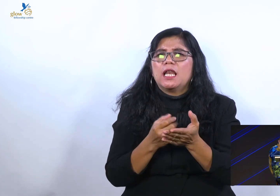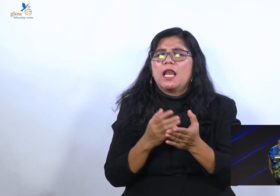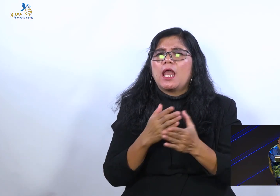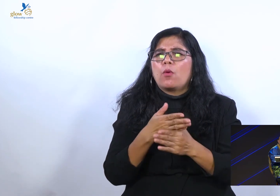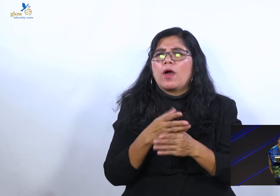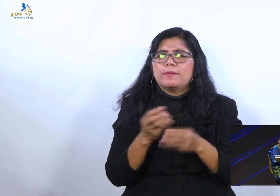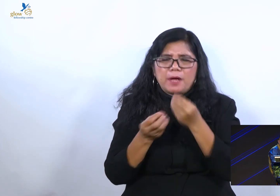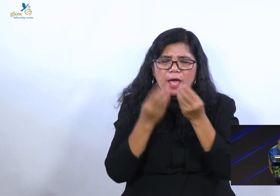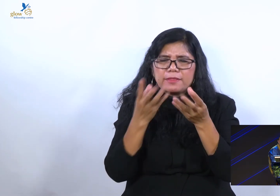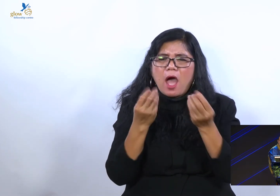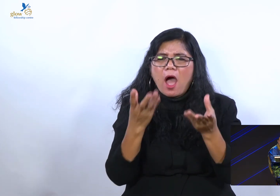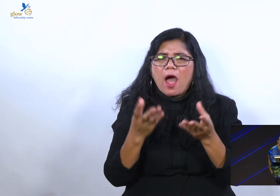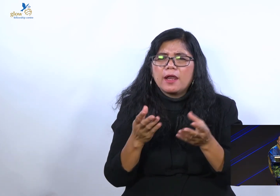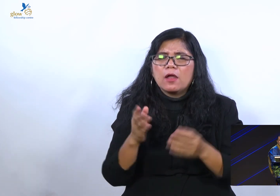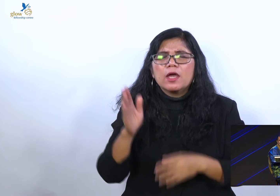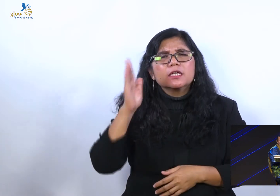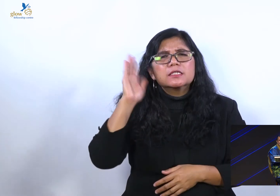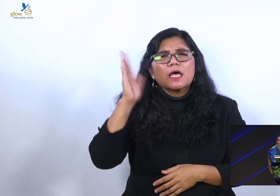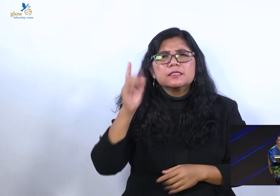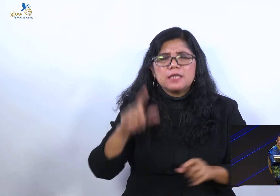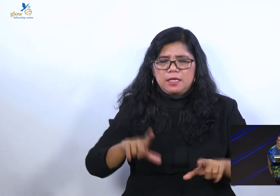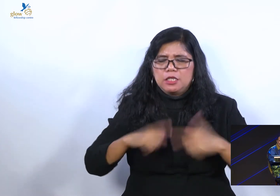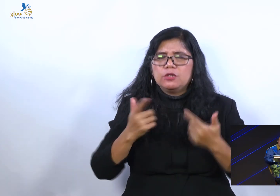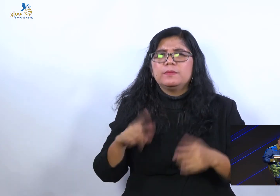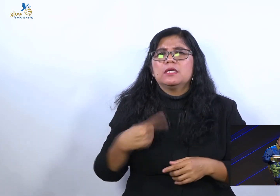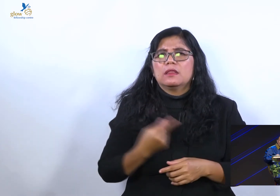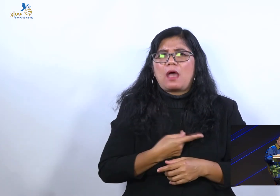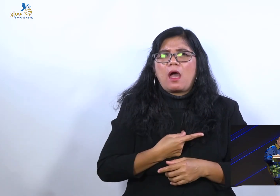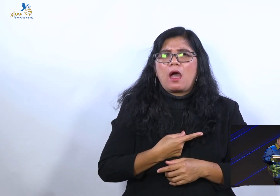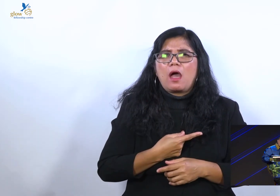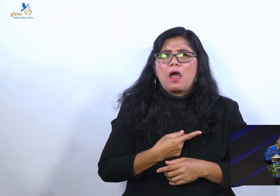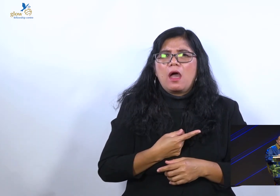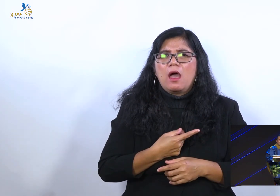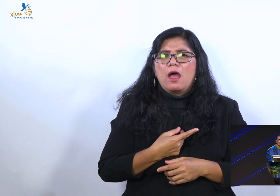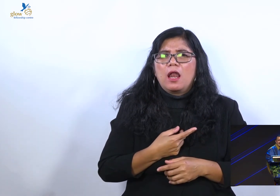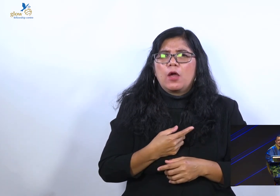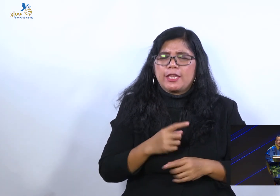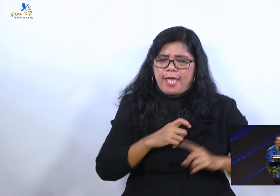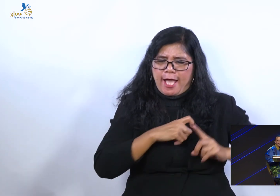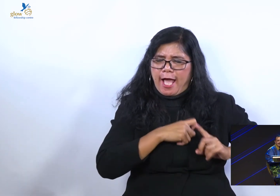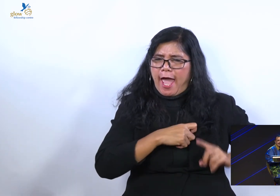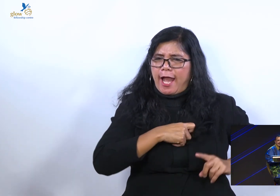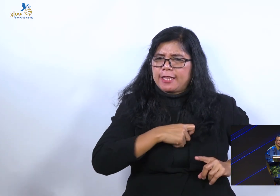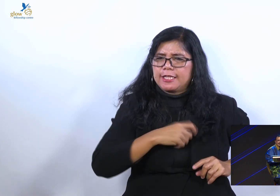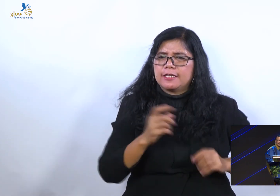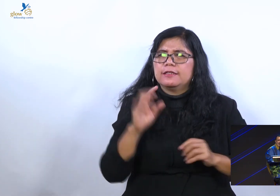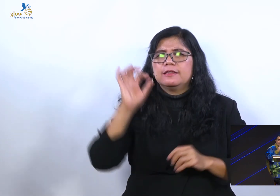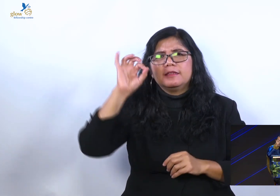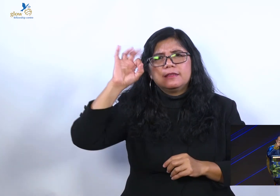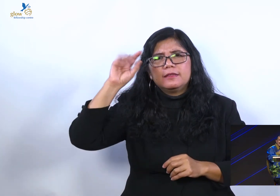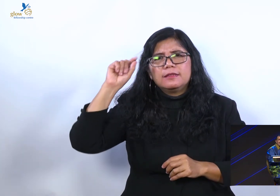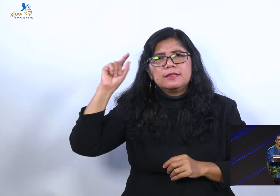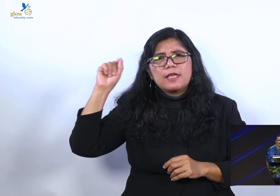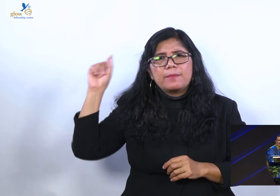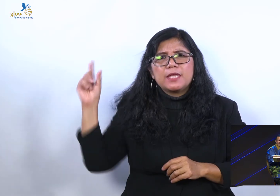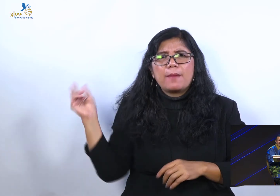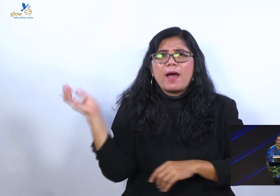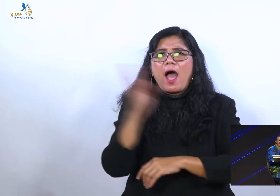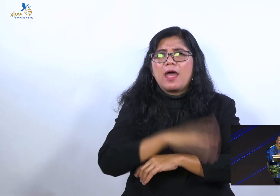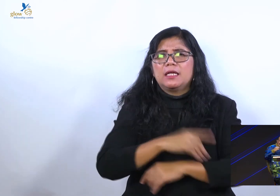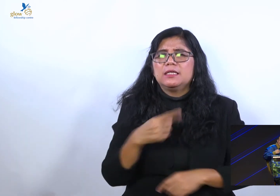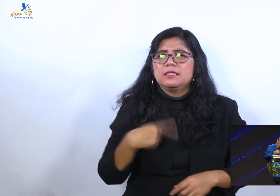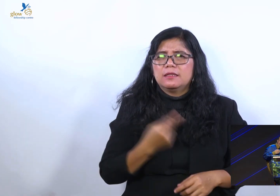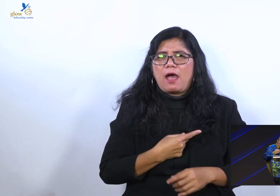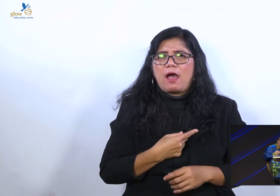Kabarkan injil lewat kesaksian hidup kita. Kabarkan injil lewat karakter keseharian kita. Kabarkan injil